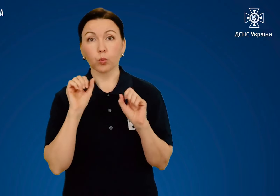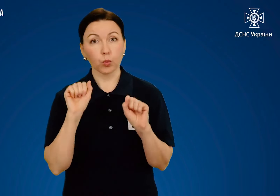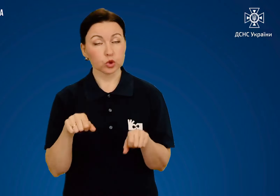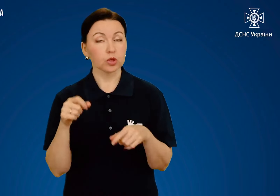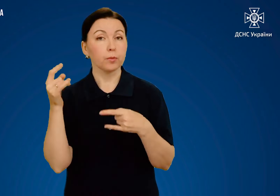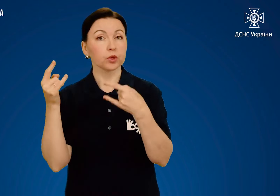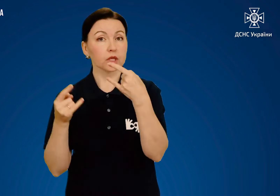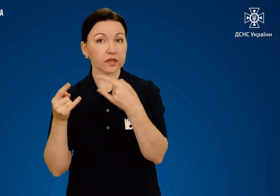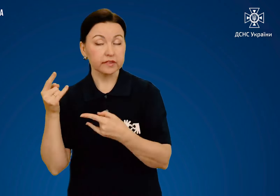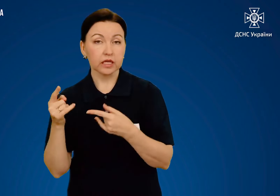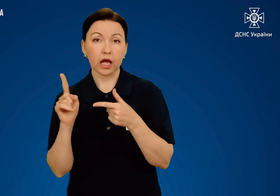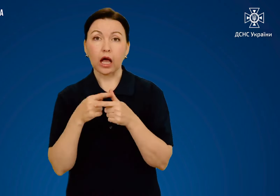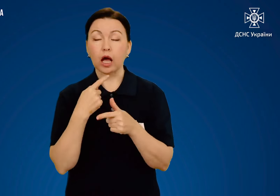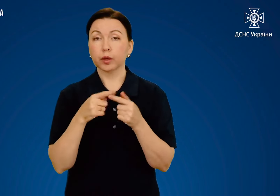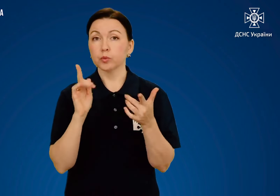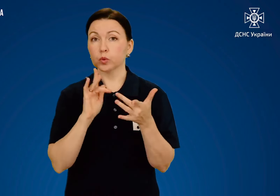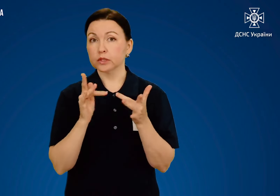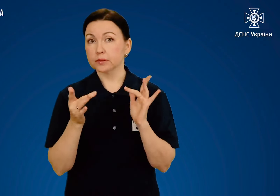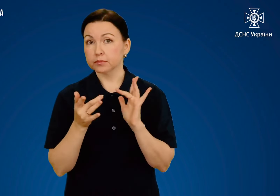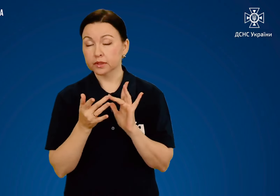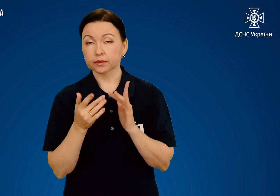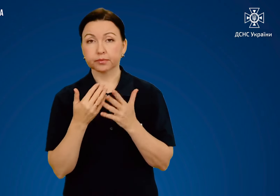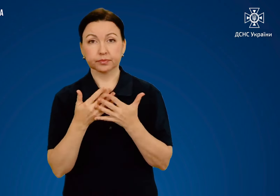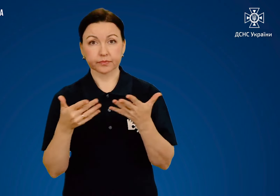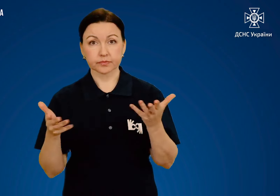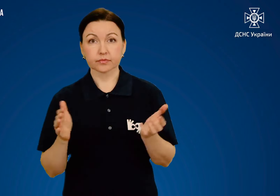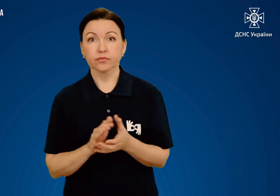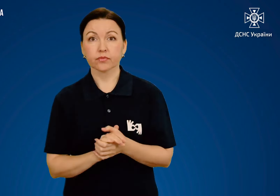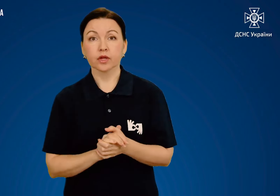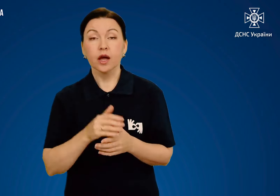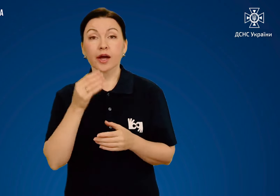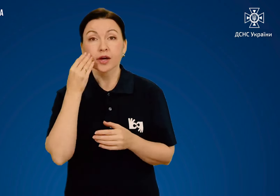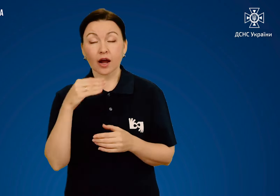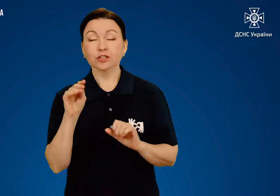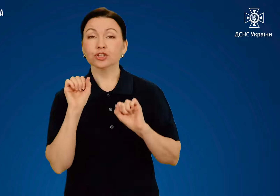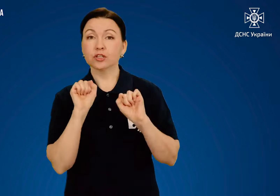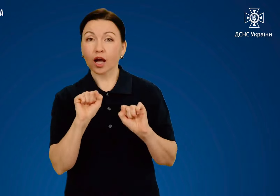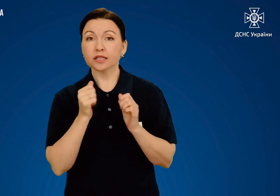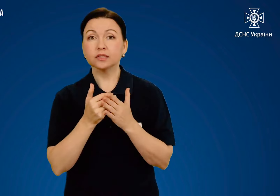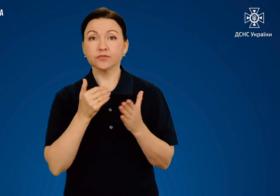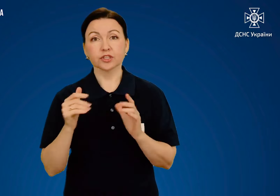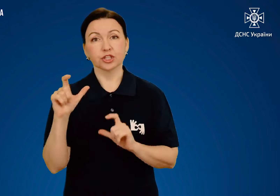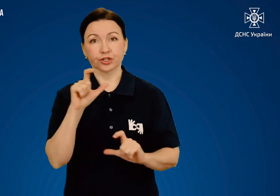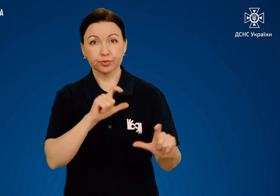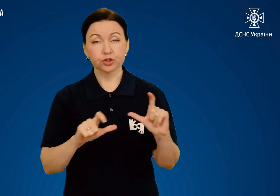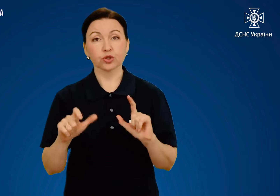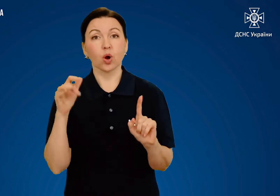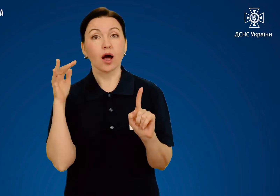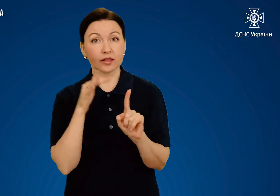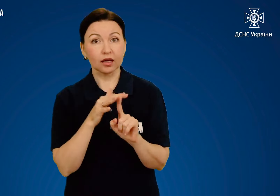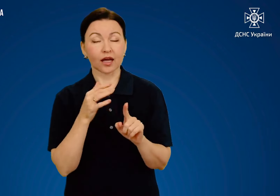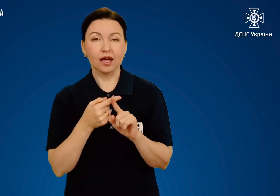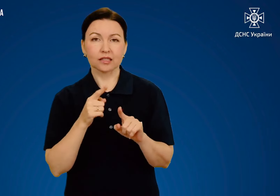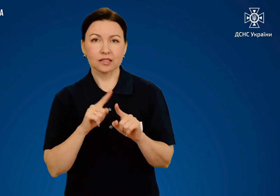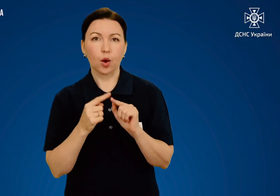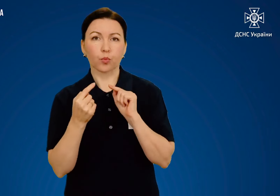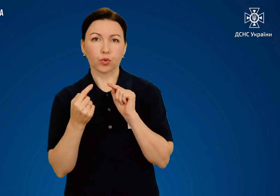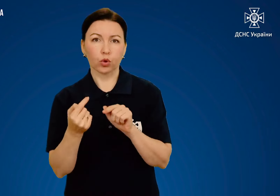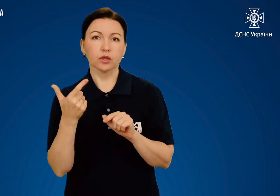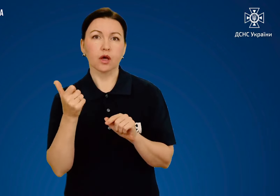можна по телевізору та зі ЗМІ. Кращий захист від хімічної атаки – це протигаз.